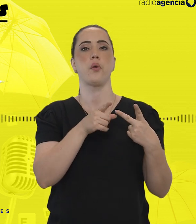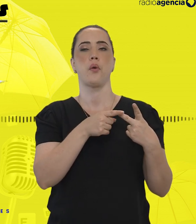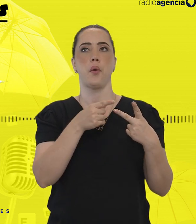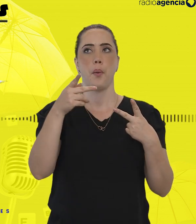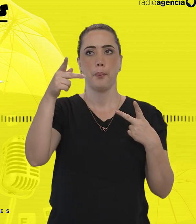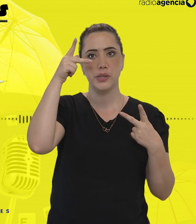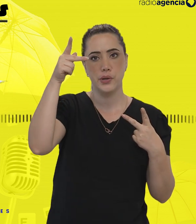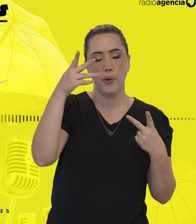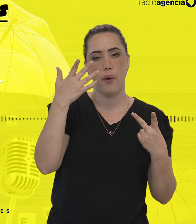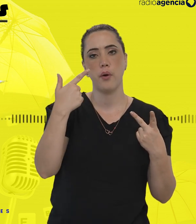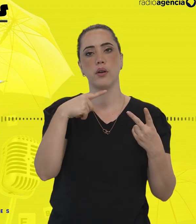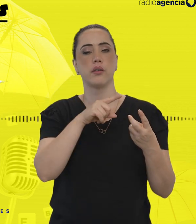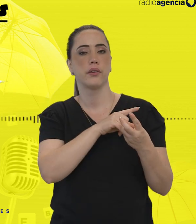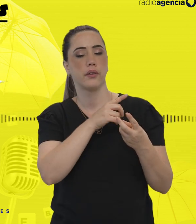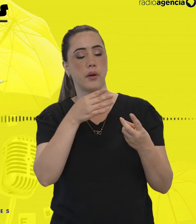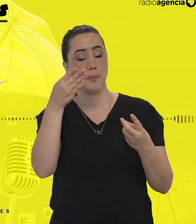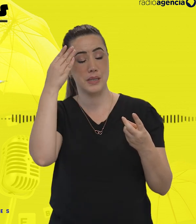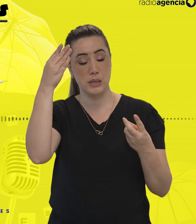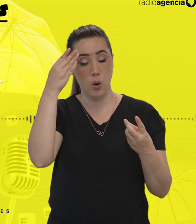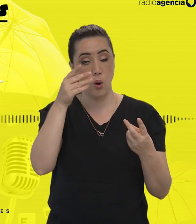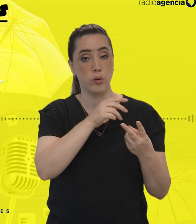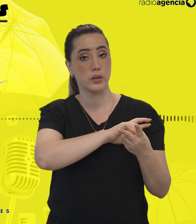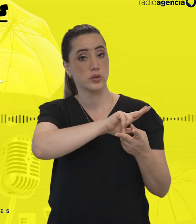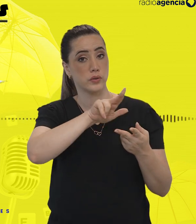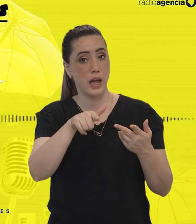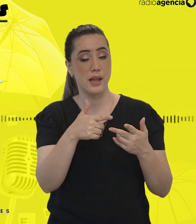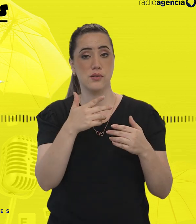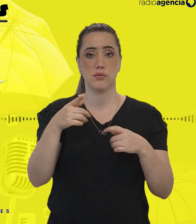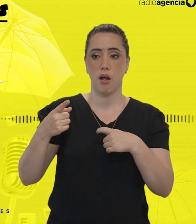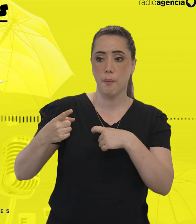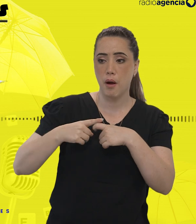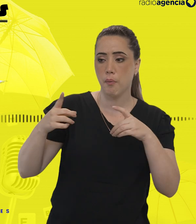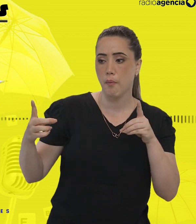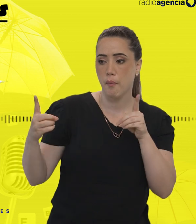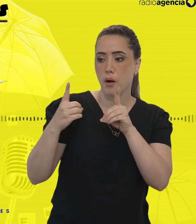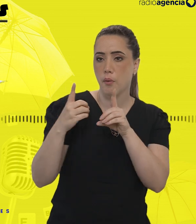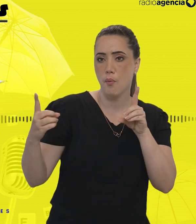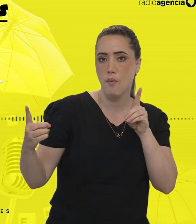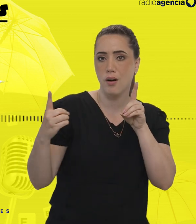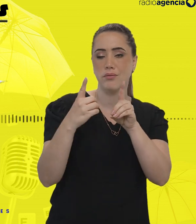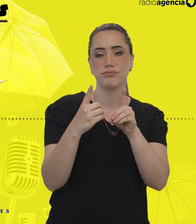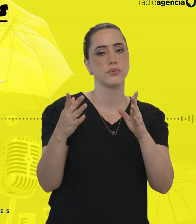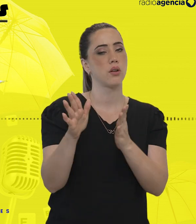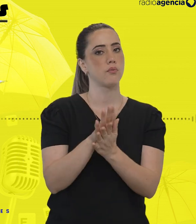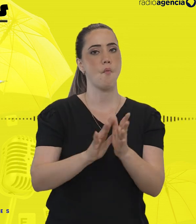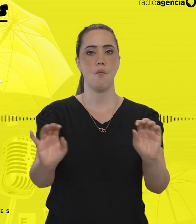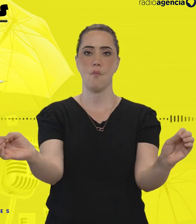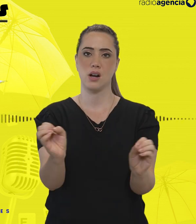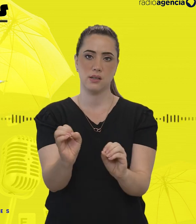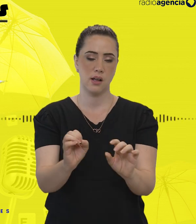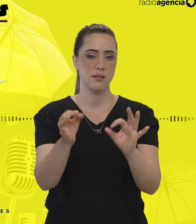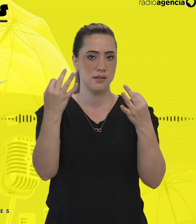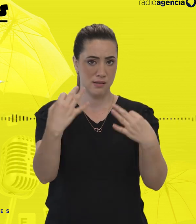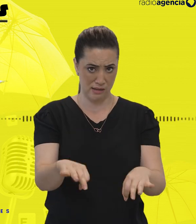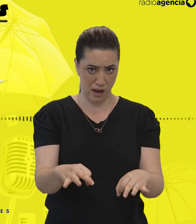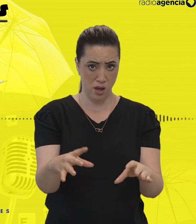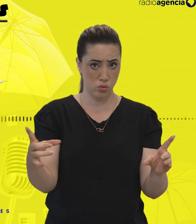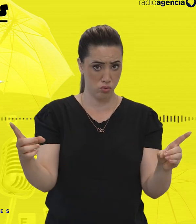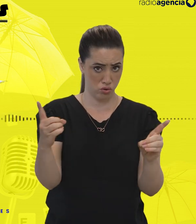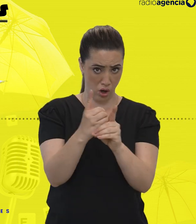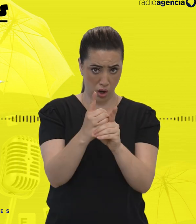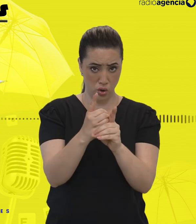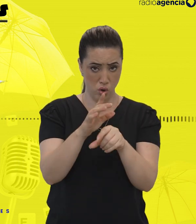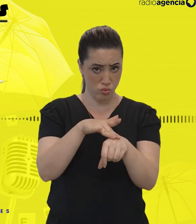faz milhões de exames e atendimentos e muitas vezes não se chega a lugar nenhum ou nenhum dado conclusivo, ou um diagnóstico